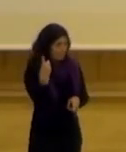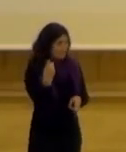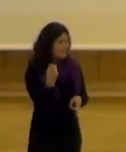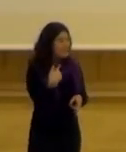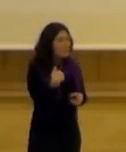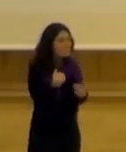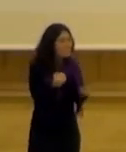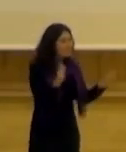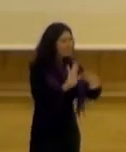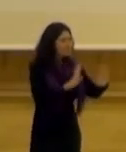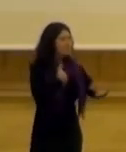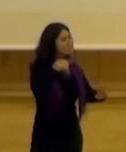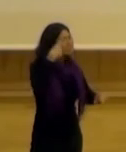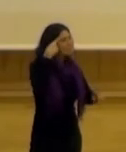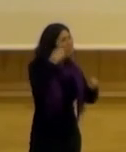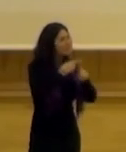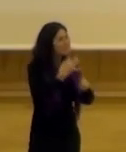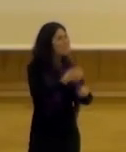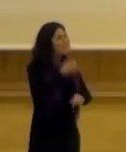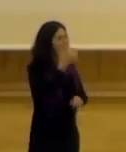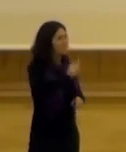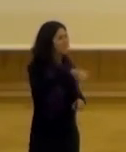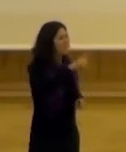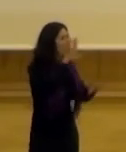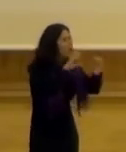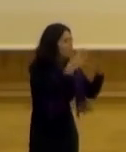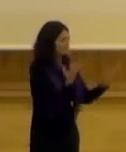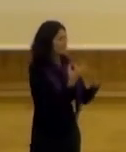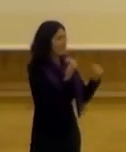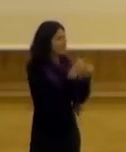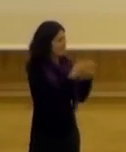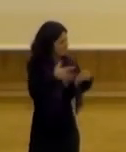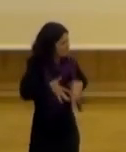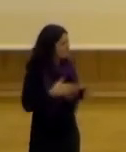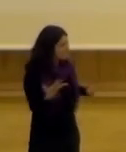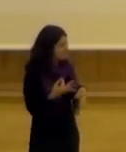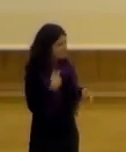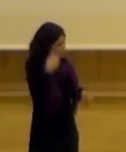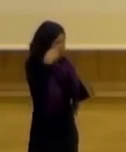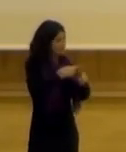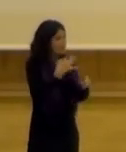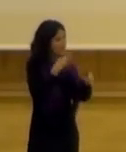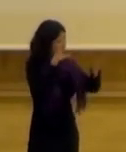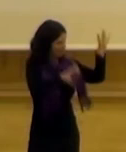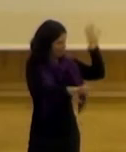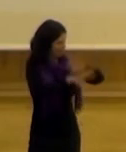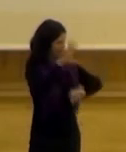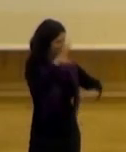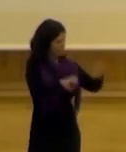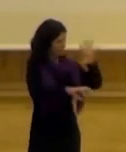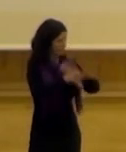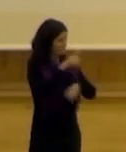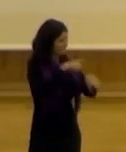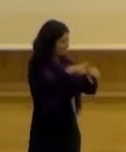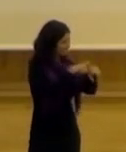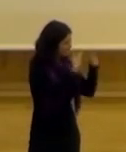sino que nos interesaba más qué se había aprendido qué es lo que queda de todo esto porque en el fondo lo que nos interesa es aprender esas